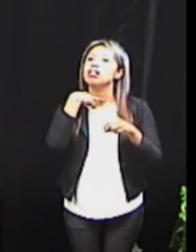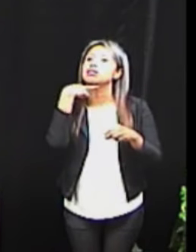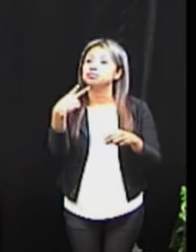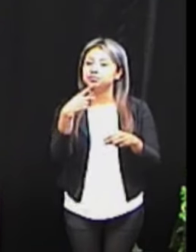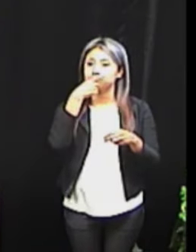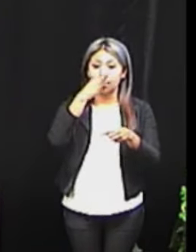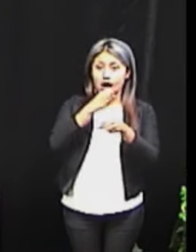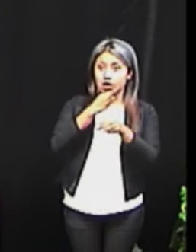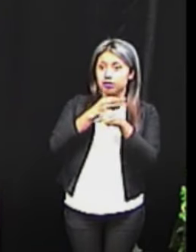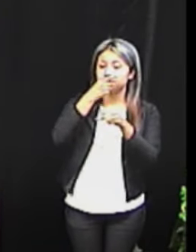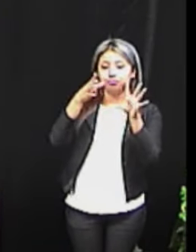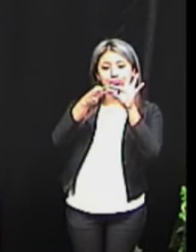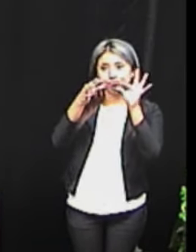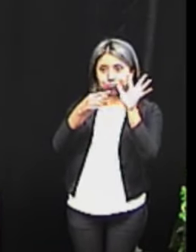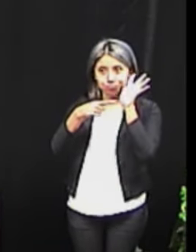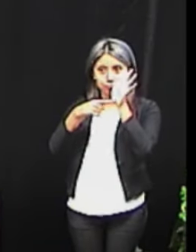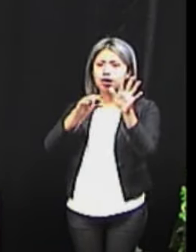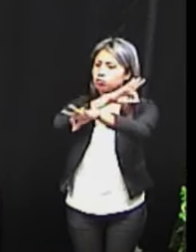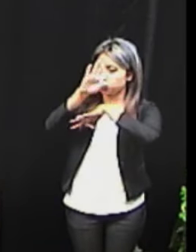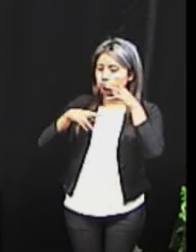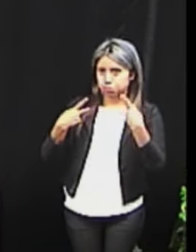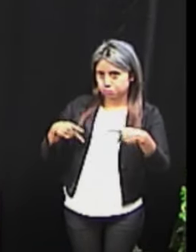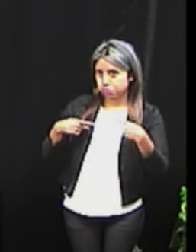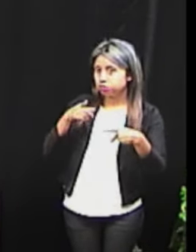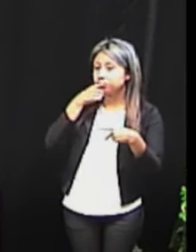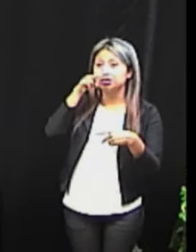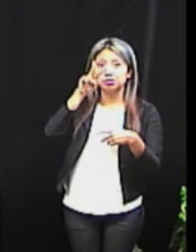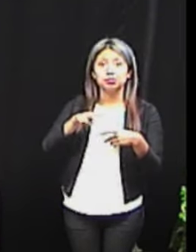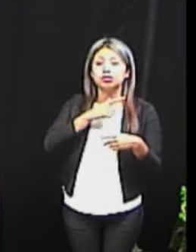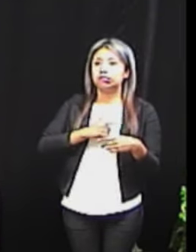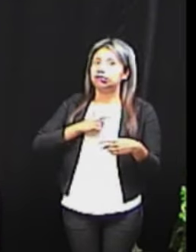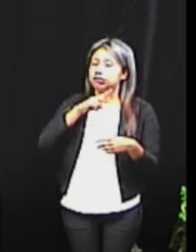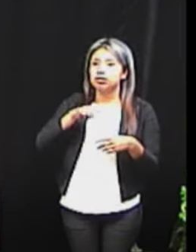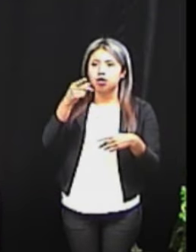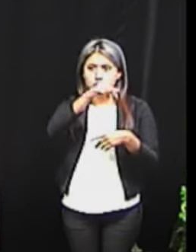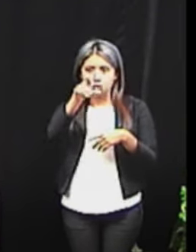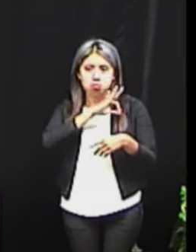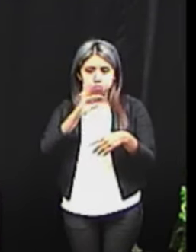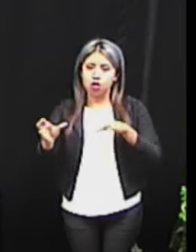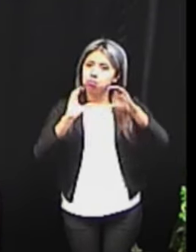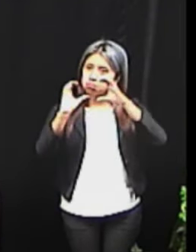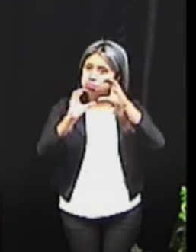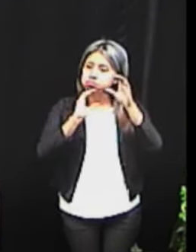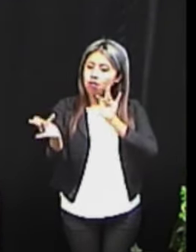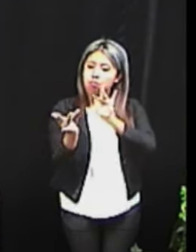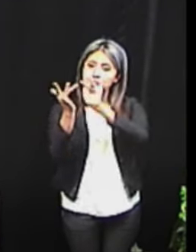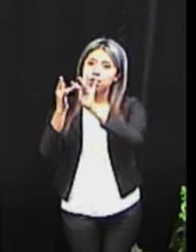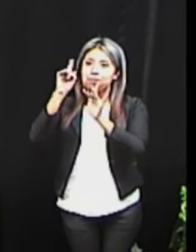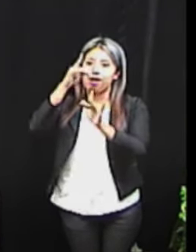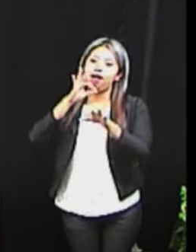Esta sección es para todos, como lo dijimos, y nos gustaría mucho que se pudieran comunicar con nosotros para